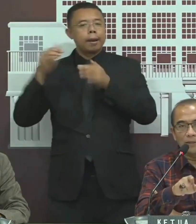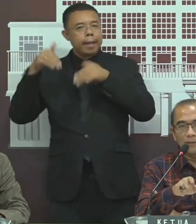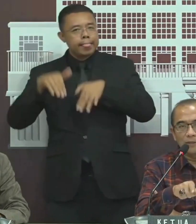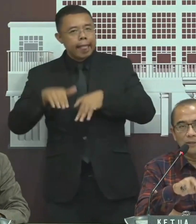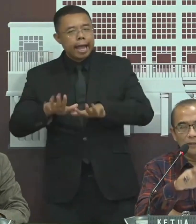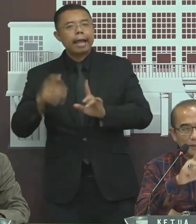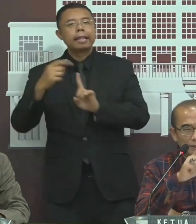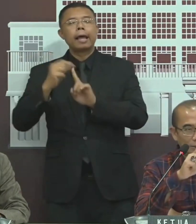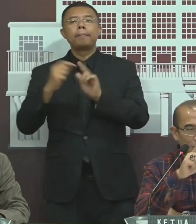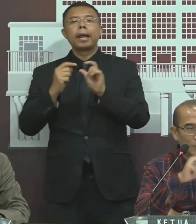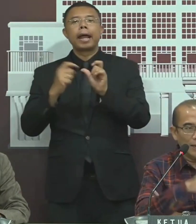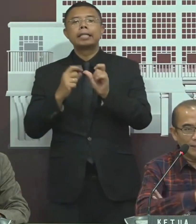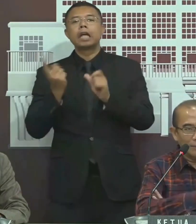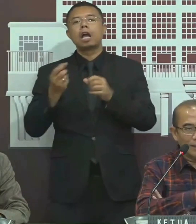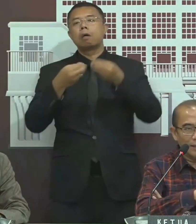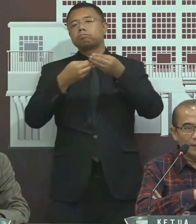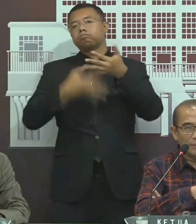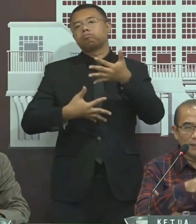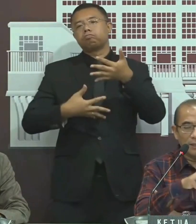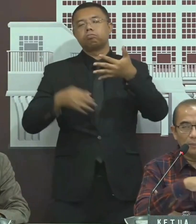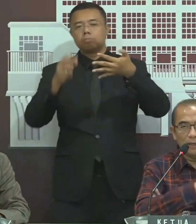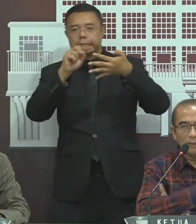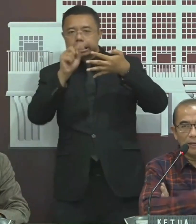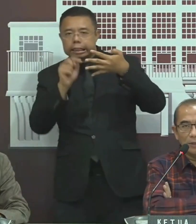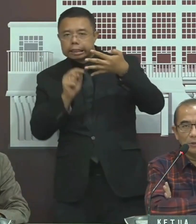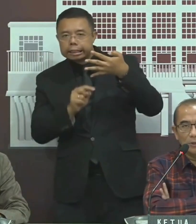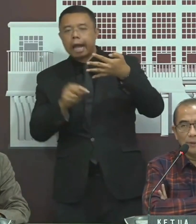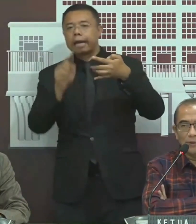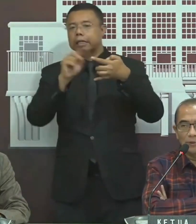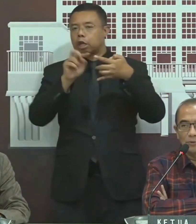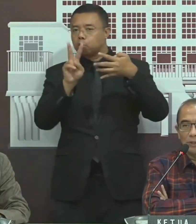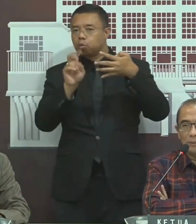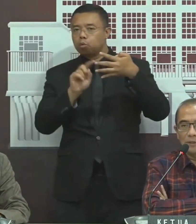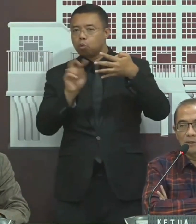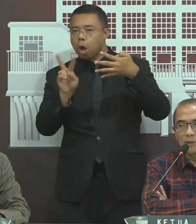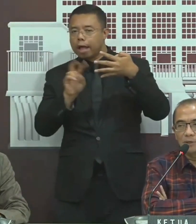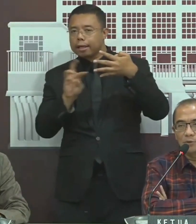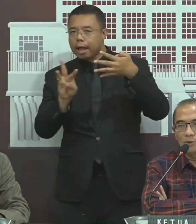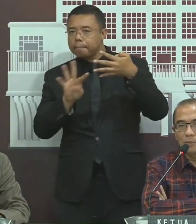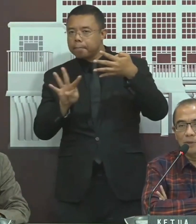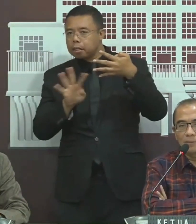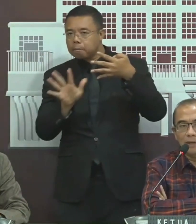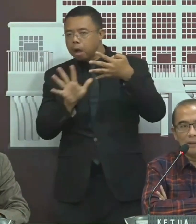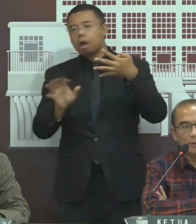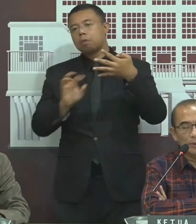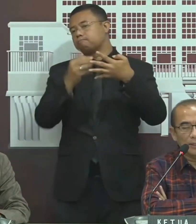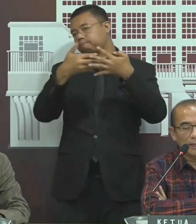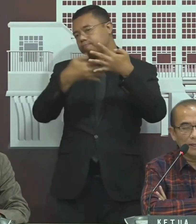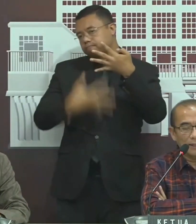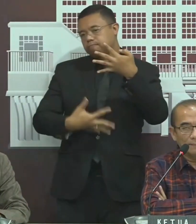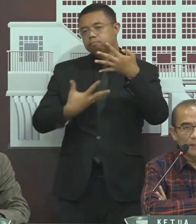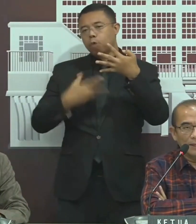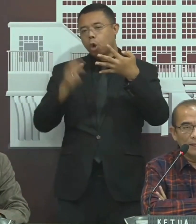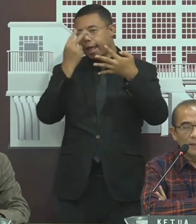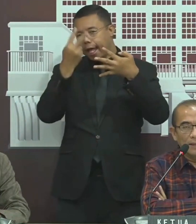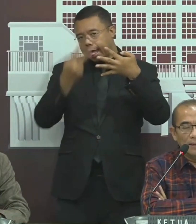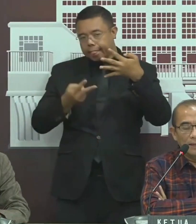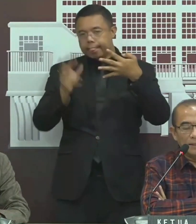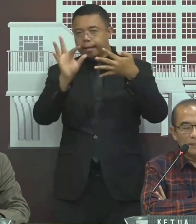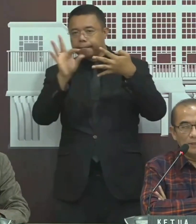TPS Di situ pilihannya banyak, bisa TPS 1, TPS 2, TPS 3, TPS mana mau kita lihat